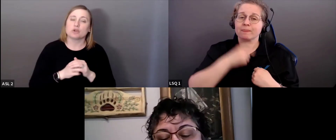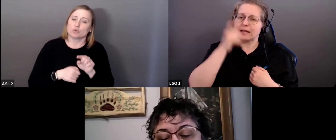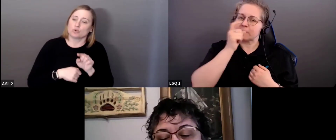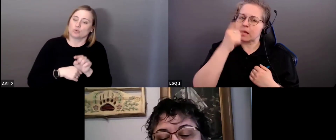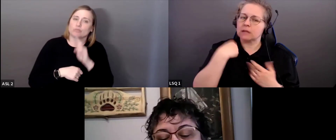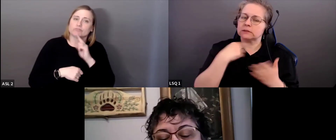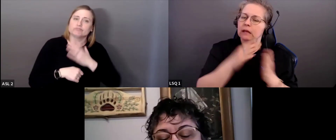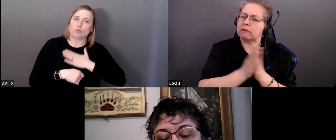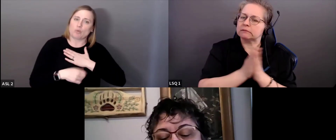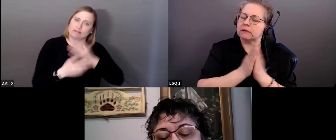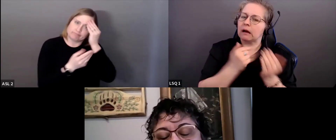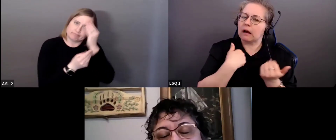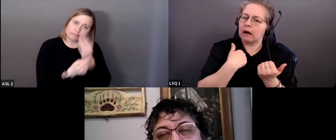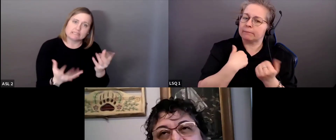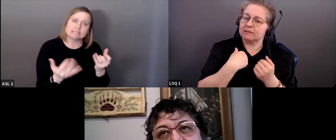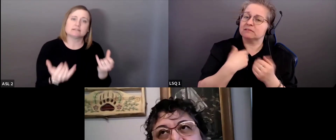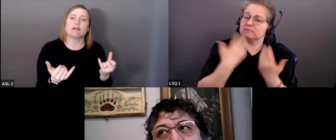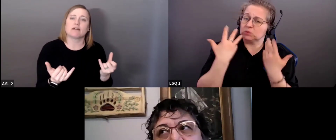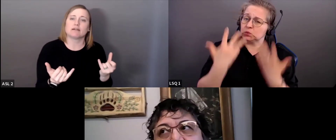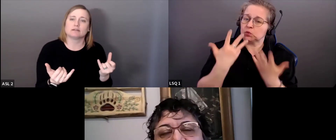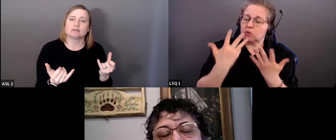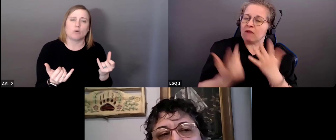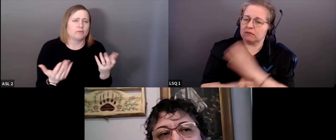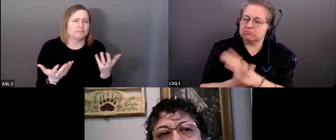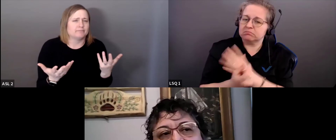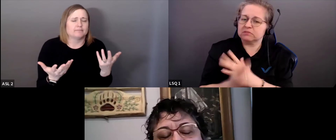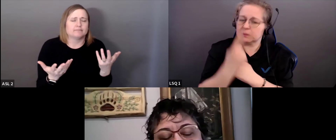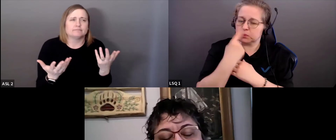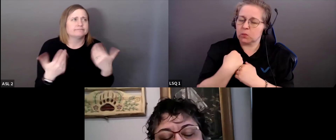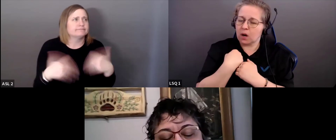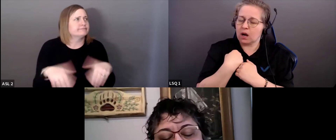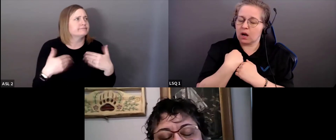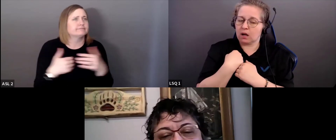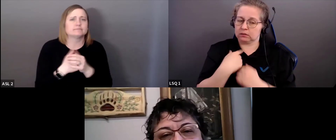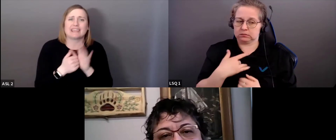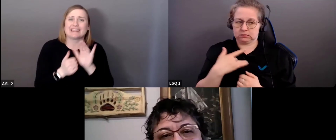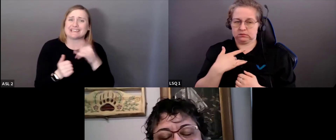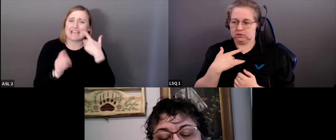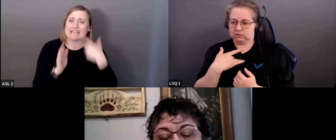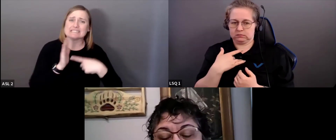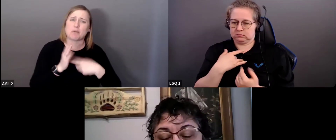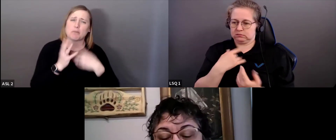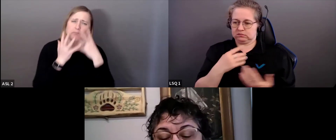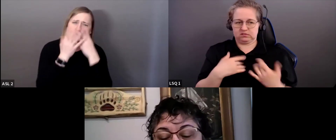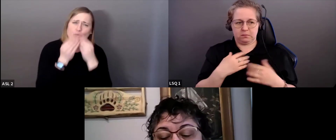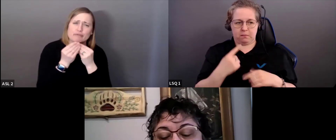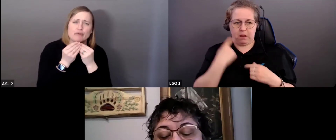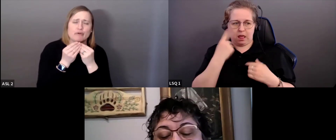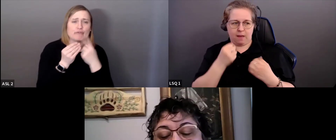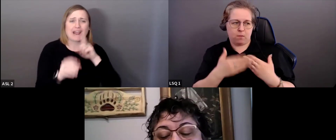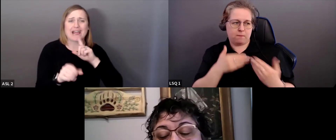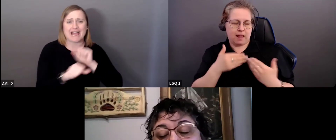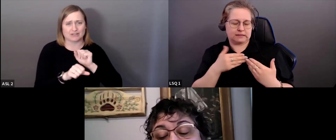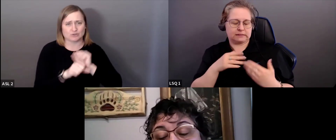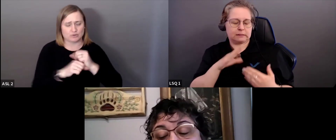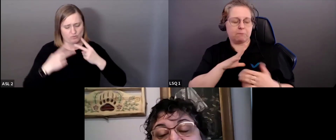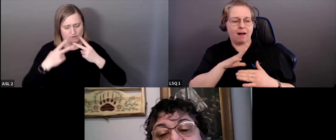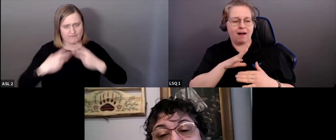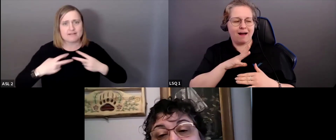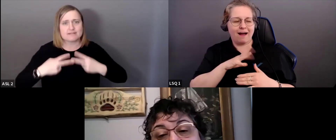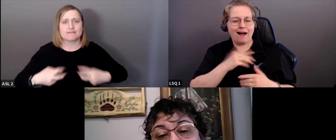expérience que j'ai eue bien souvent, mais ça m'a tellement touchée de voir que